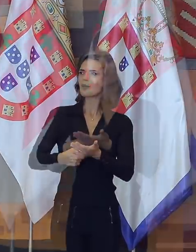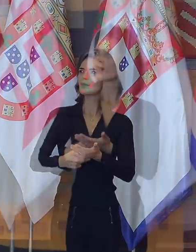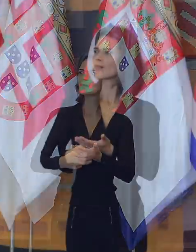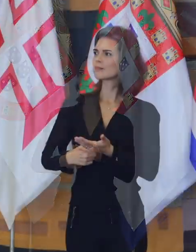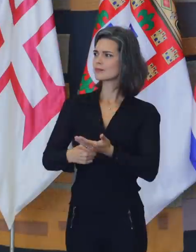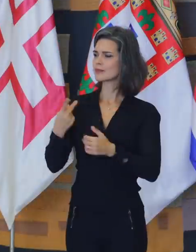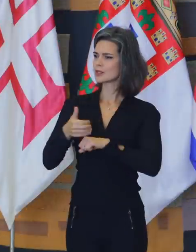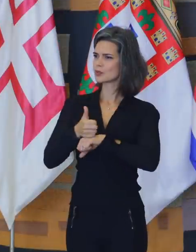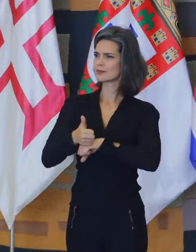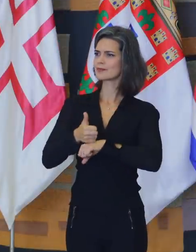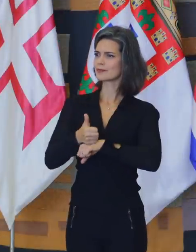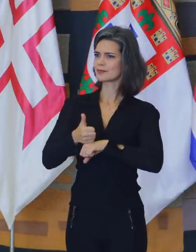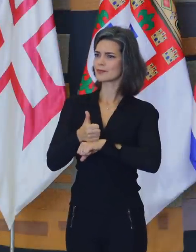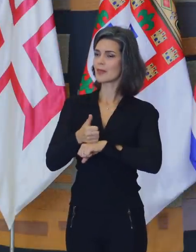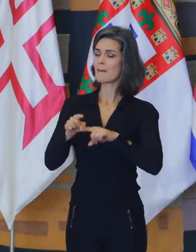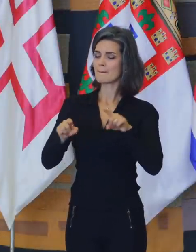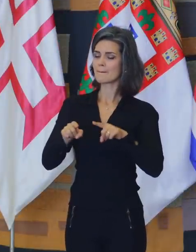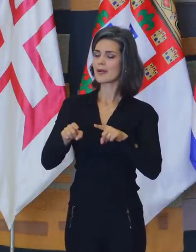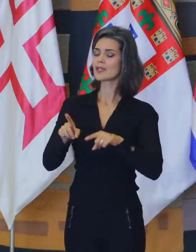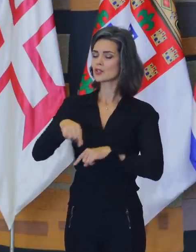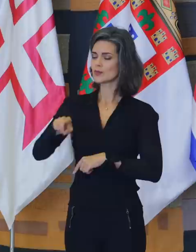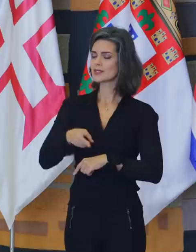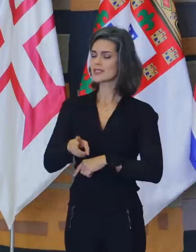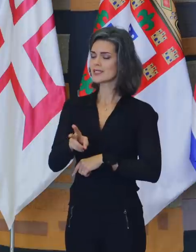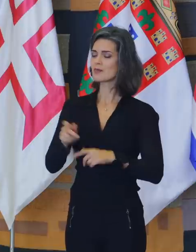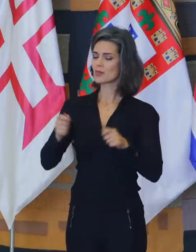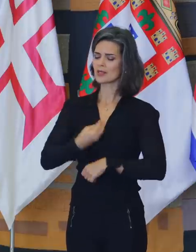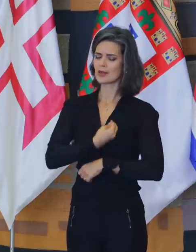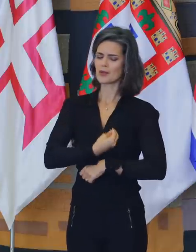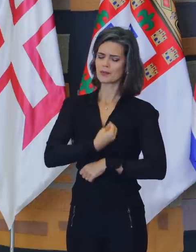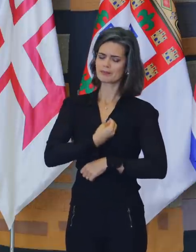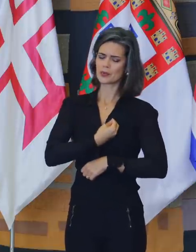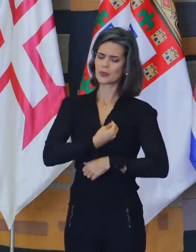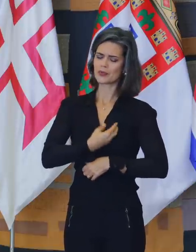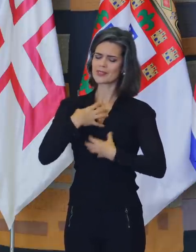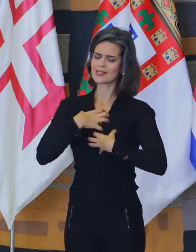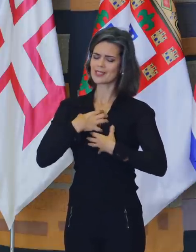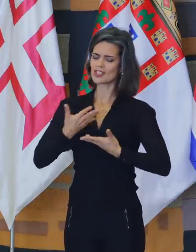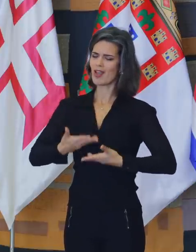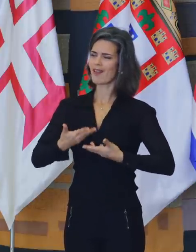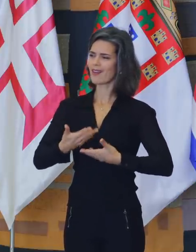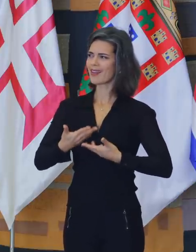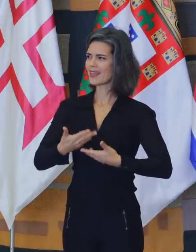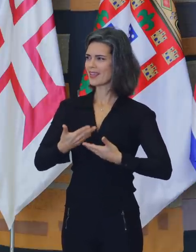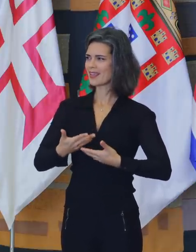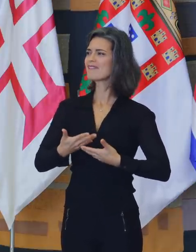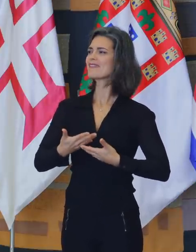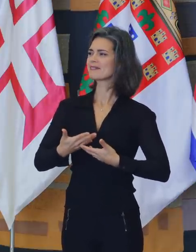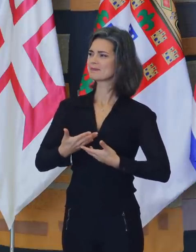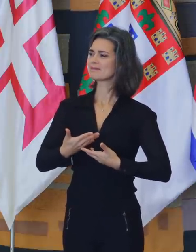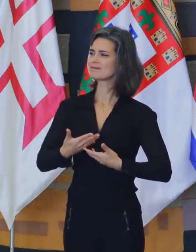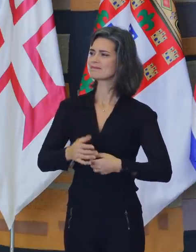que fizeram, mas que nunca os impedirá de percorrer seus caminhos com a leveza que recomendo perseguirem